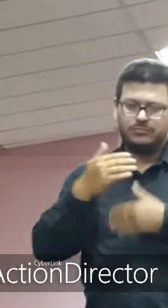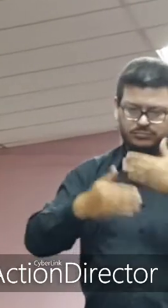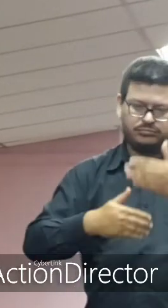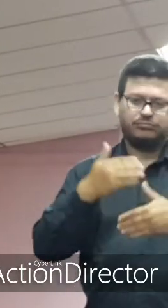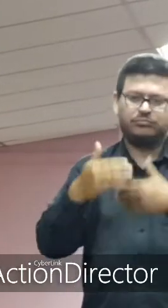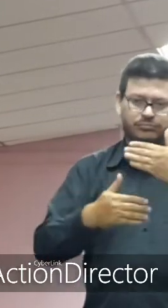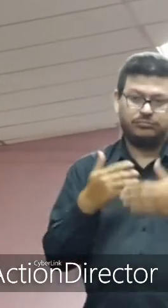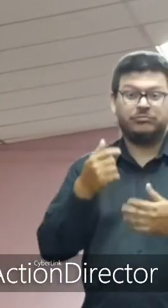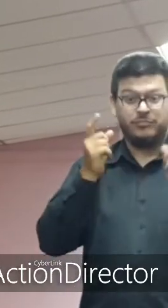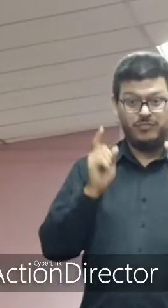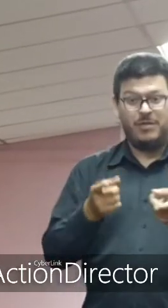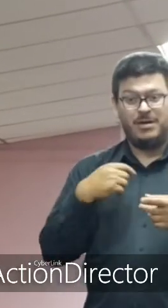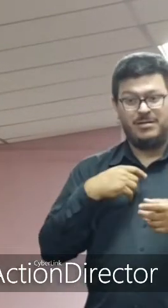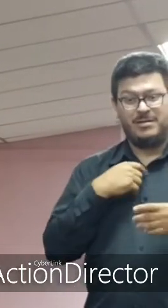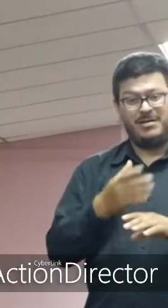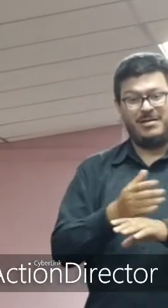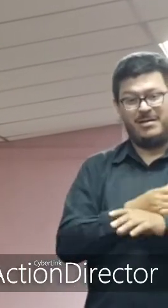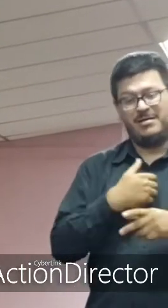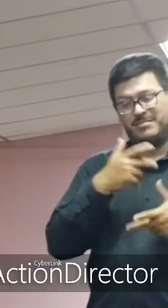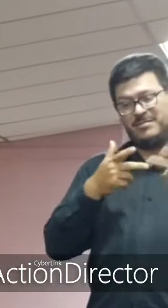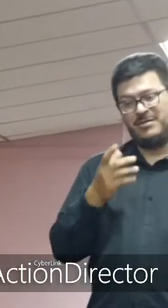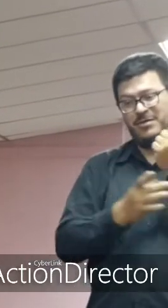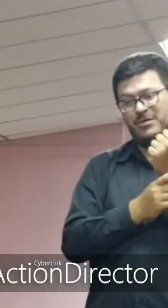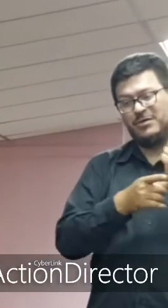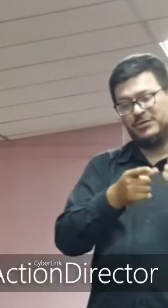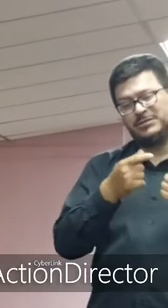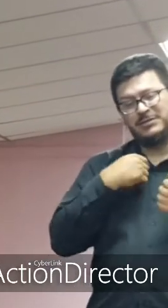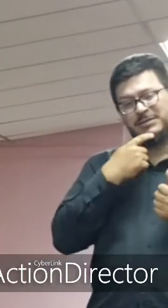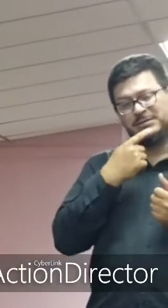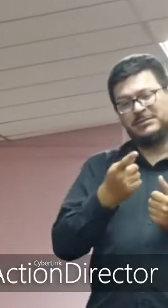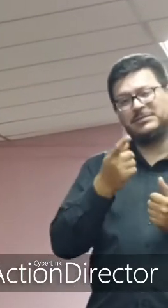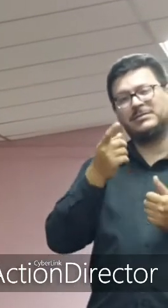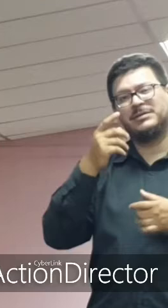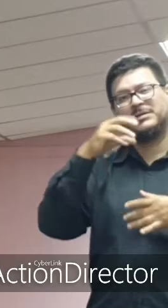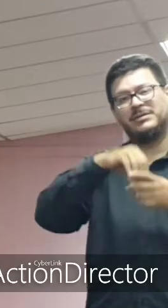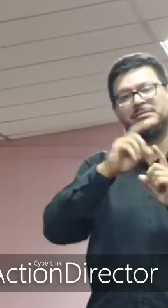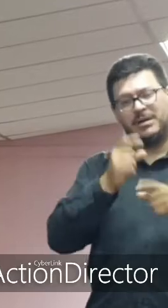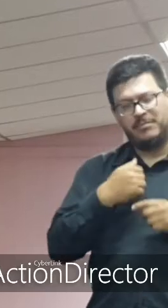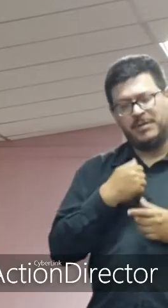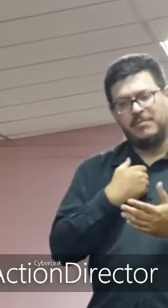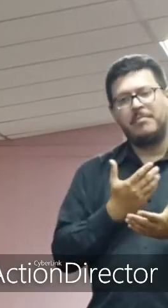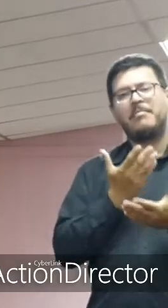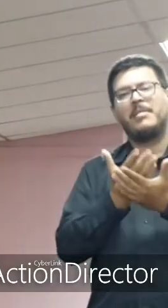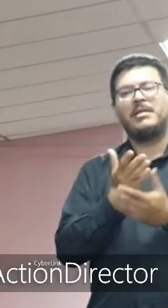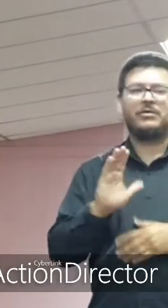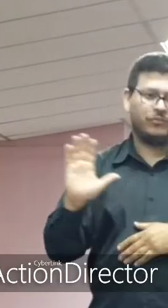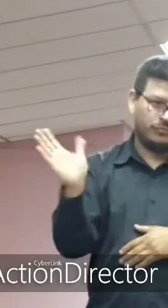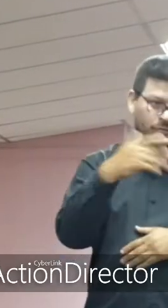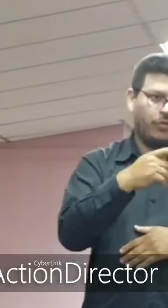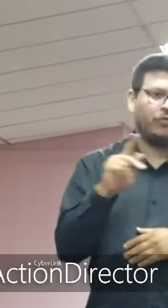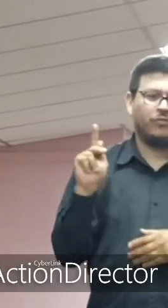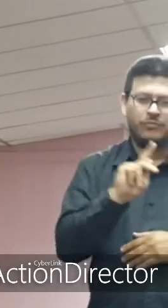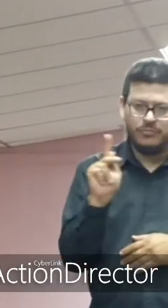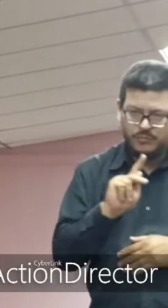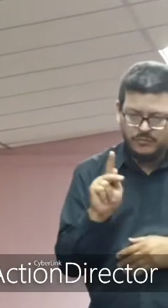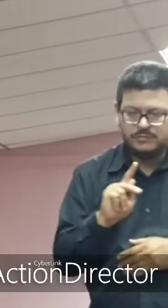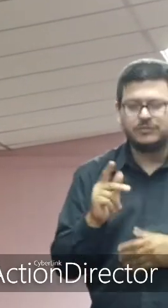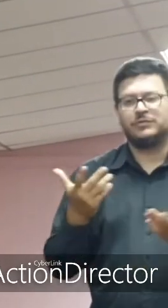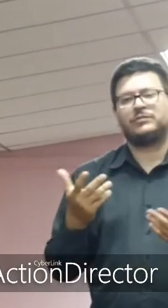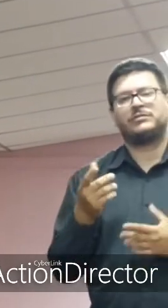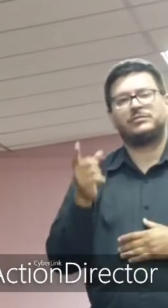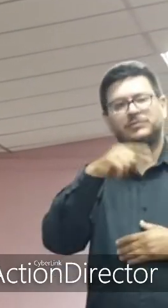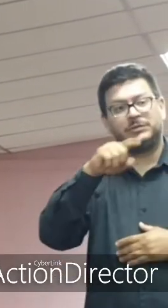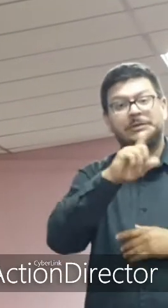línea que lo mencionaba la doctora Sani quito también a los docentes a los